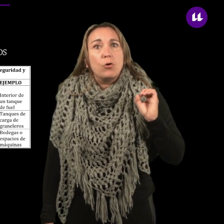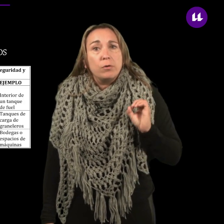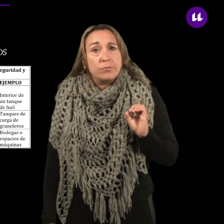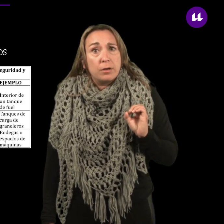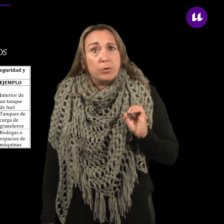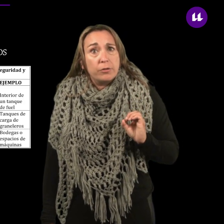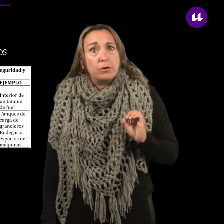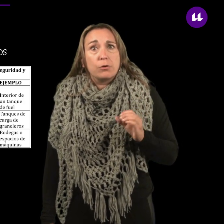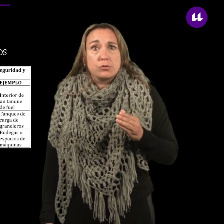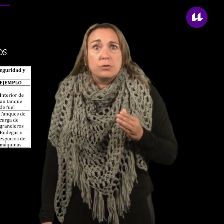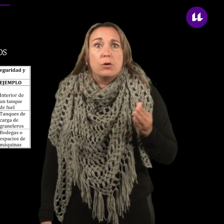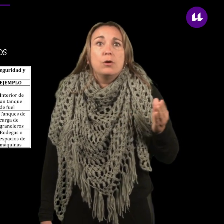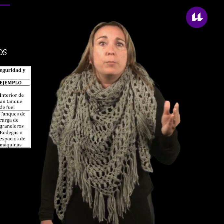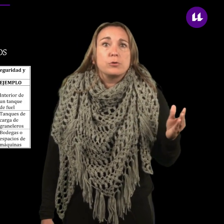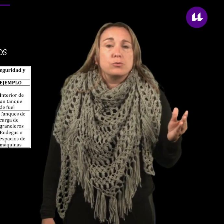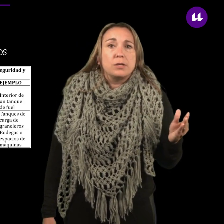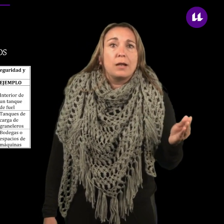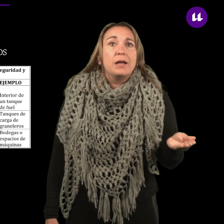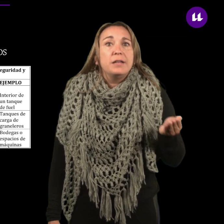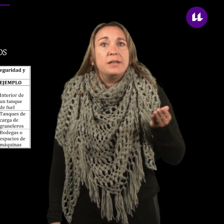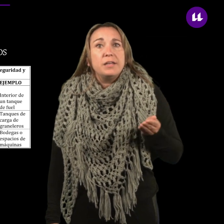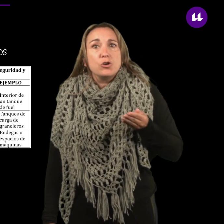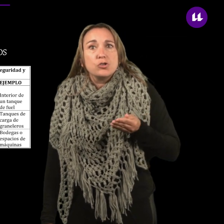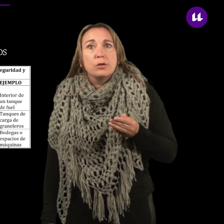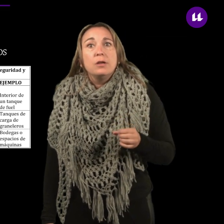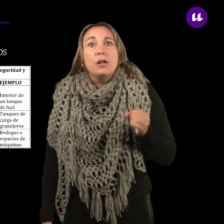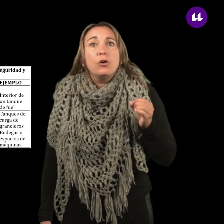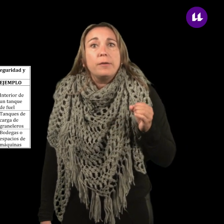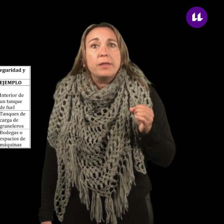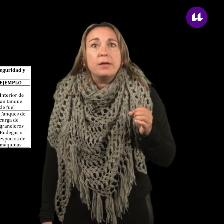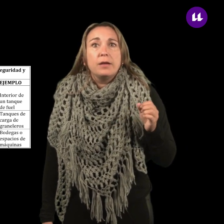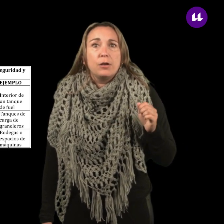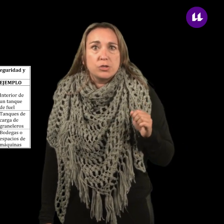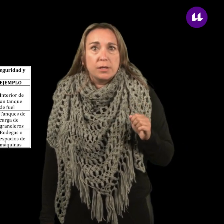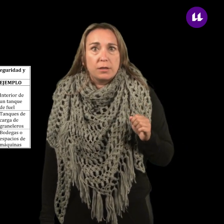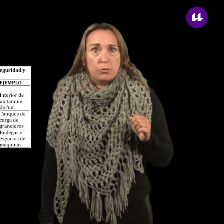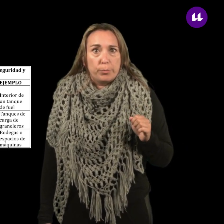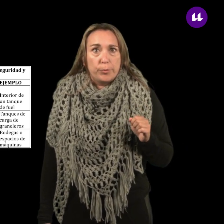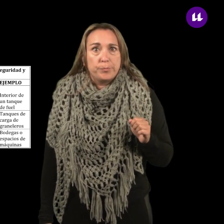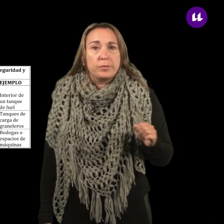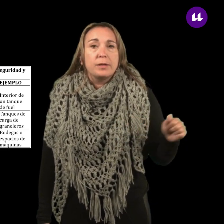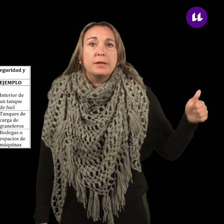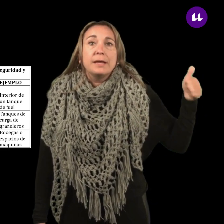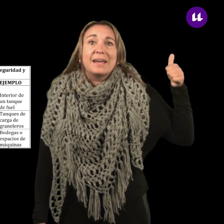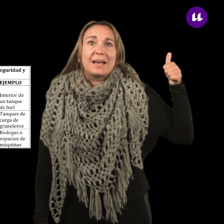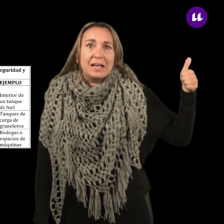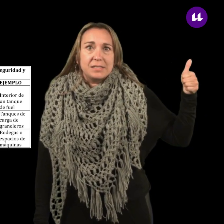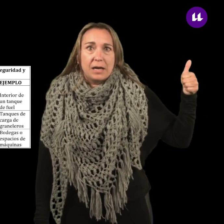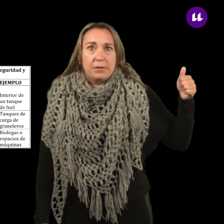Unidos, conocido por su sigla NIOSH, los divide en los siguientes grupos. Clase A.